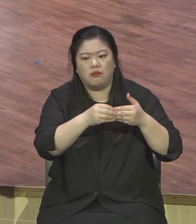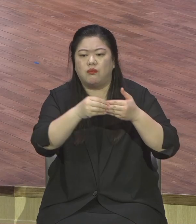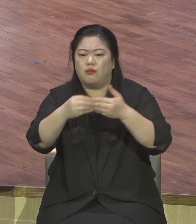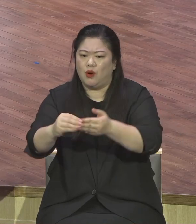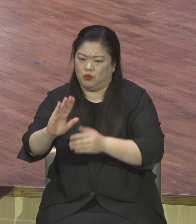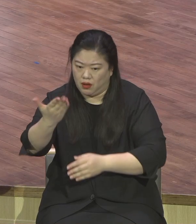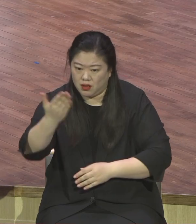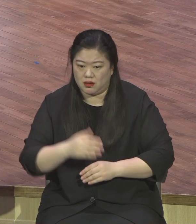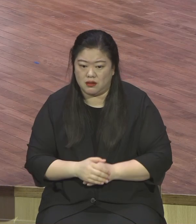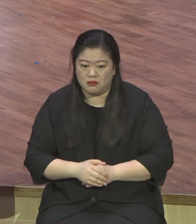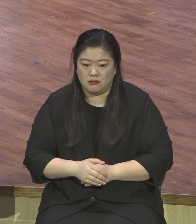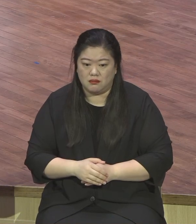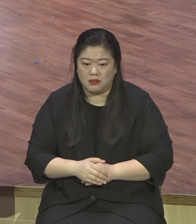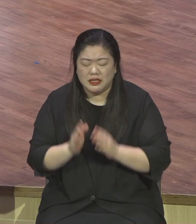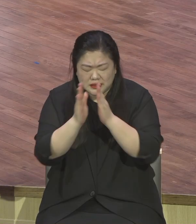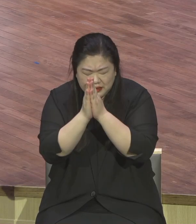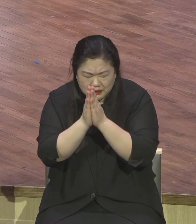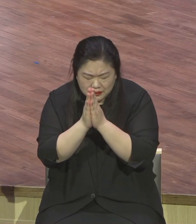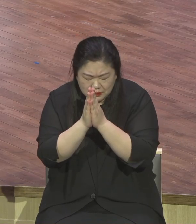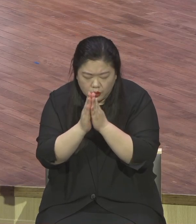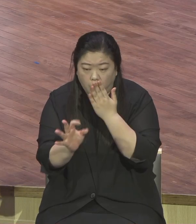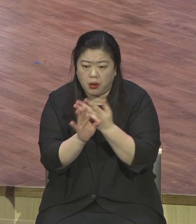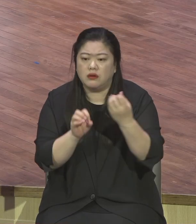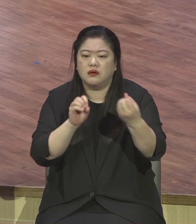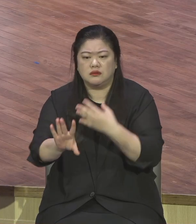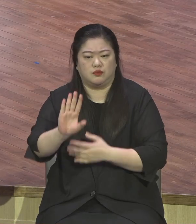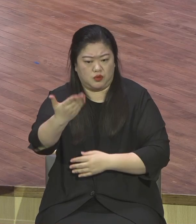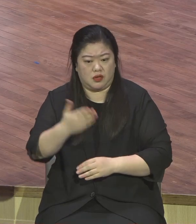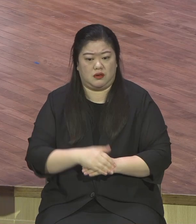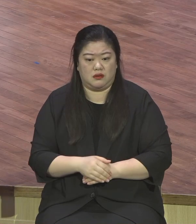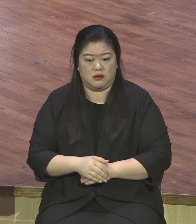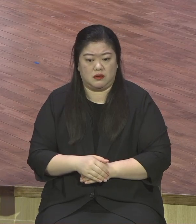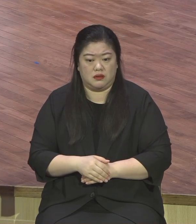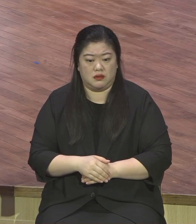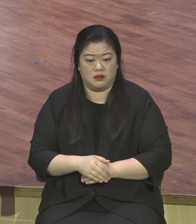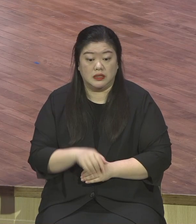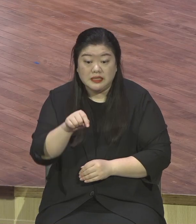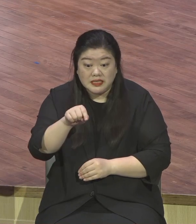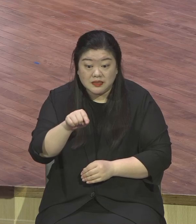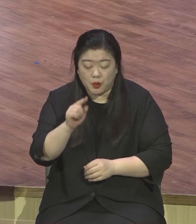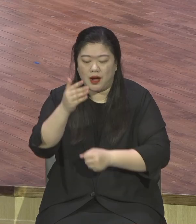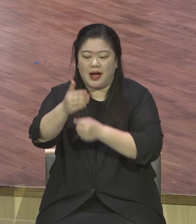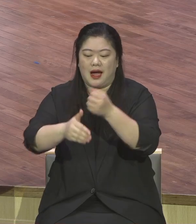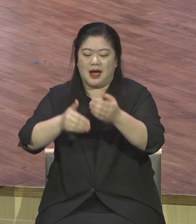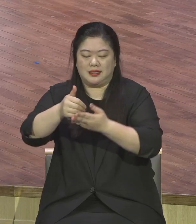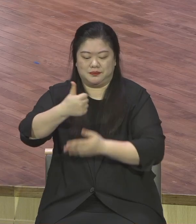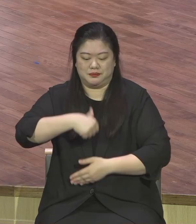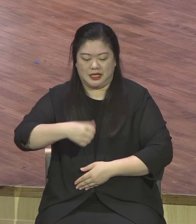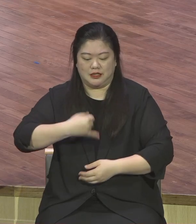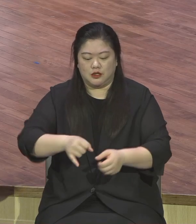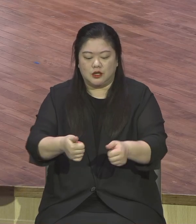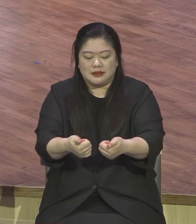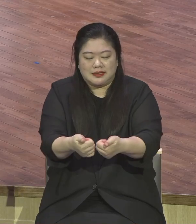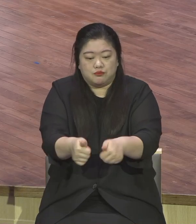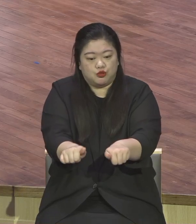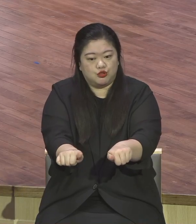기도에 응답해주세요 이걸 가르쳐서 하나님의 장이 된 신분의 축복이라 그러죠 하나님